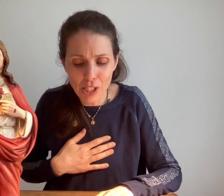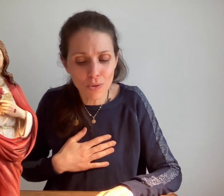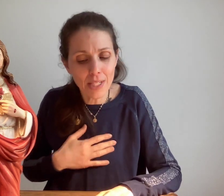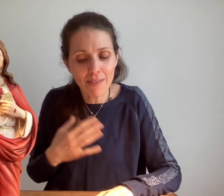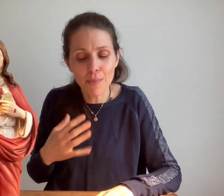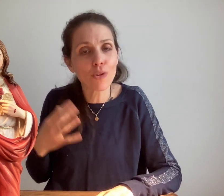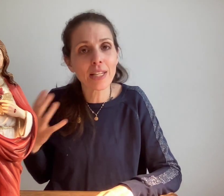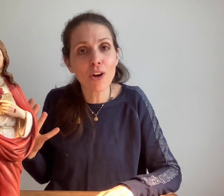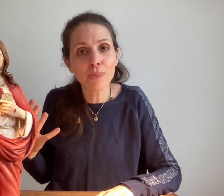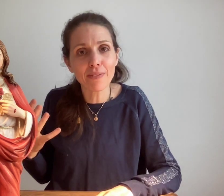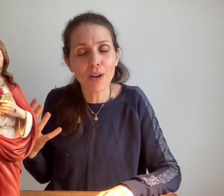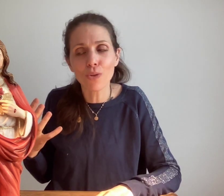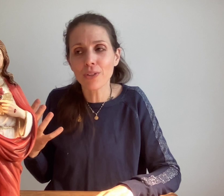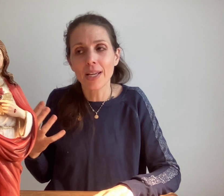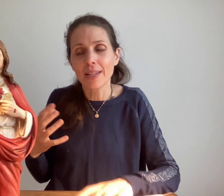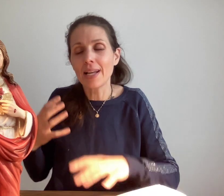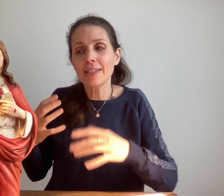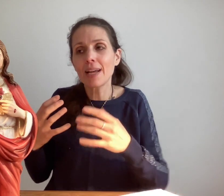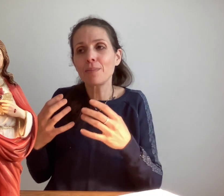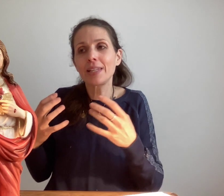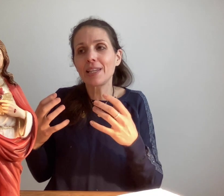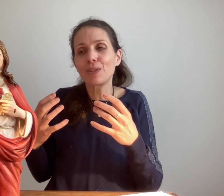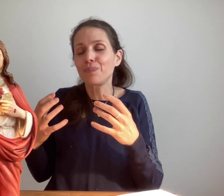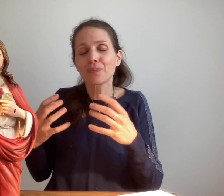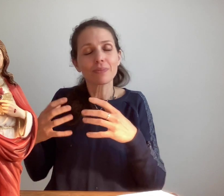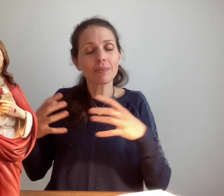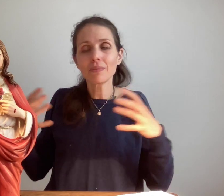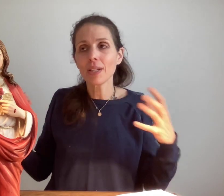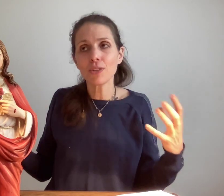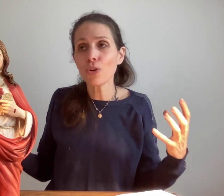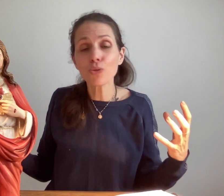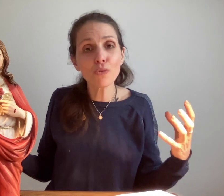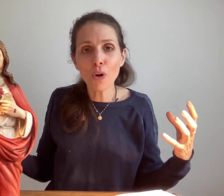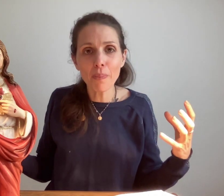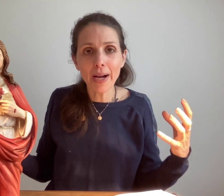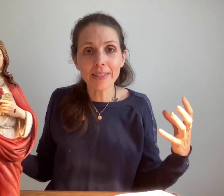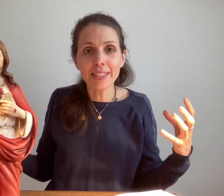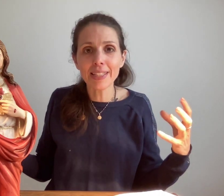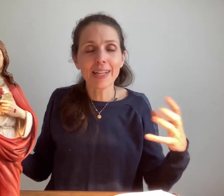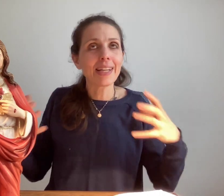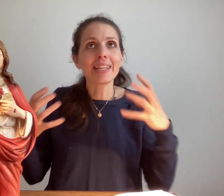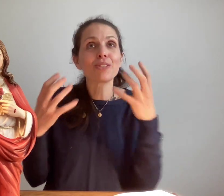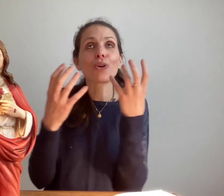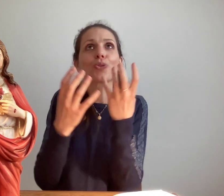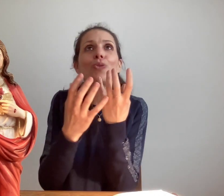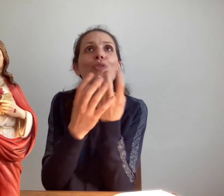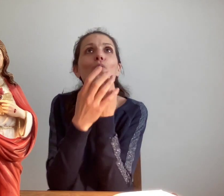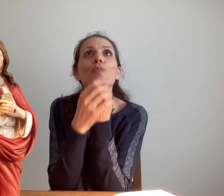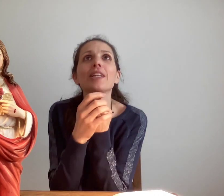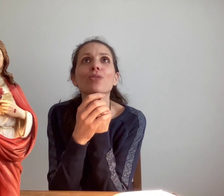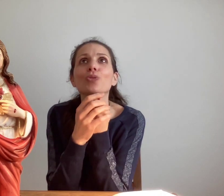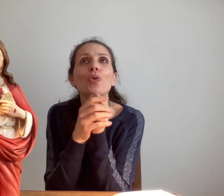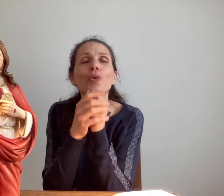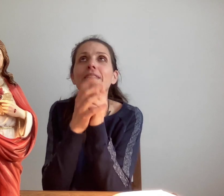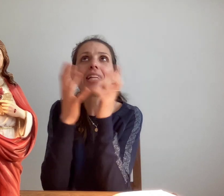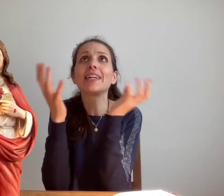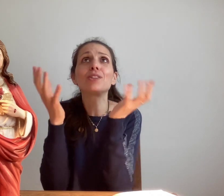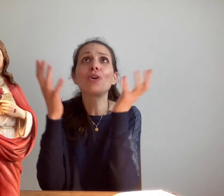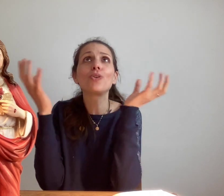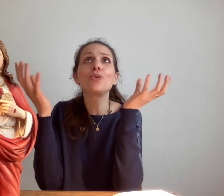Jésus dit qu'il vraiment une énorme différence il y les âmes qui se retrouvent dans le paradis et qui se retrouvent au pied de son trône qu'il adore le